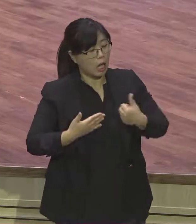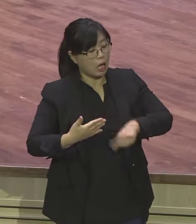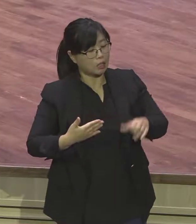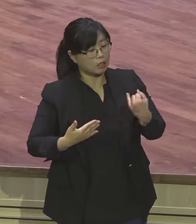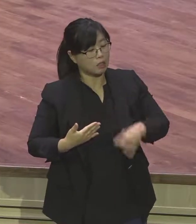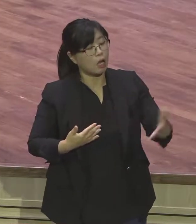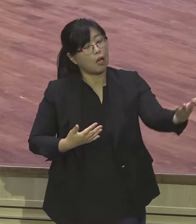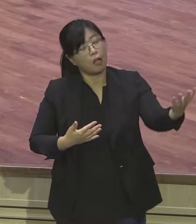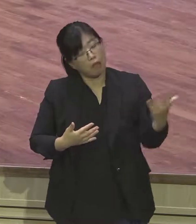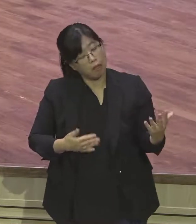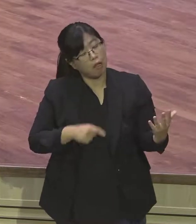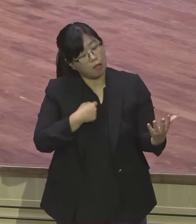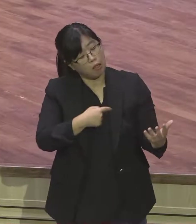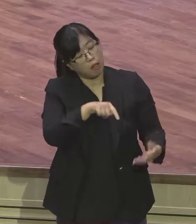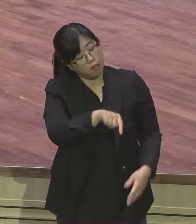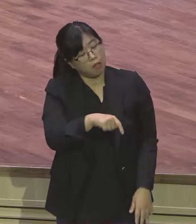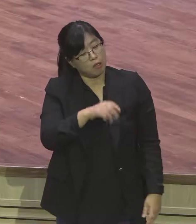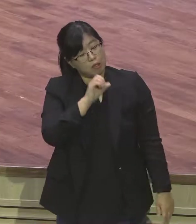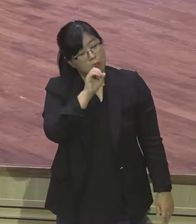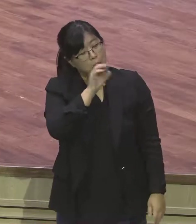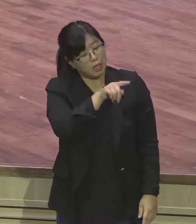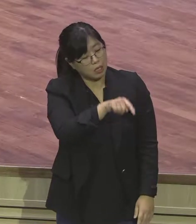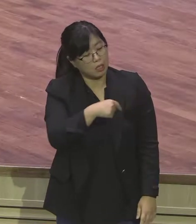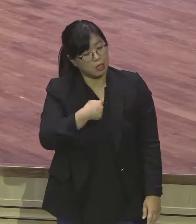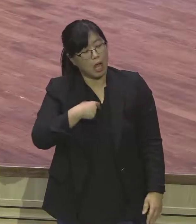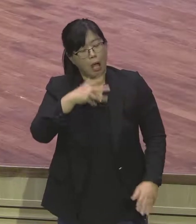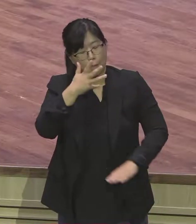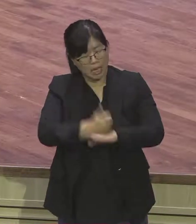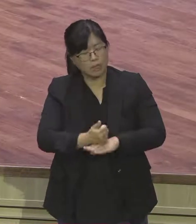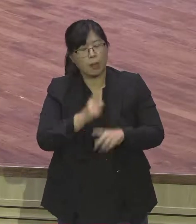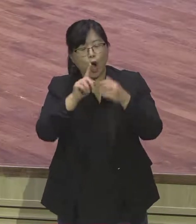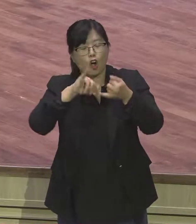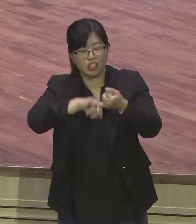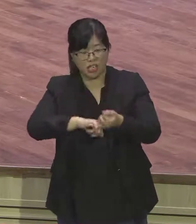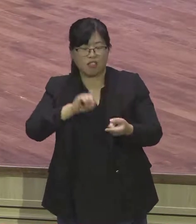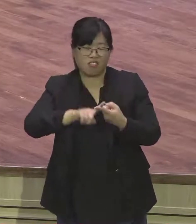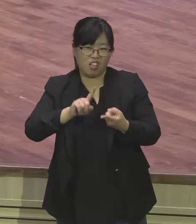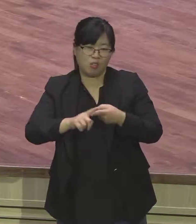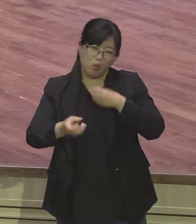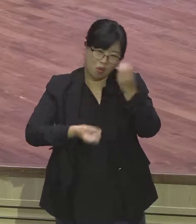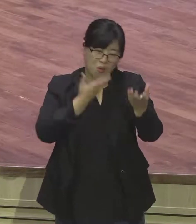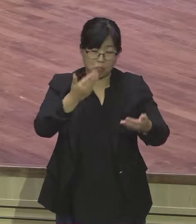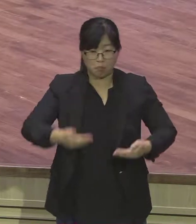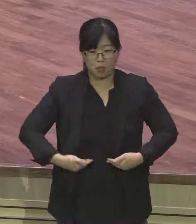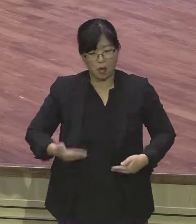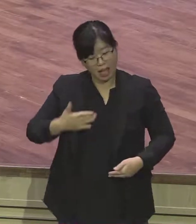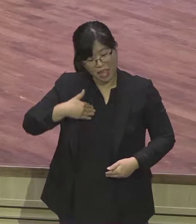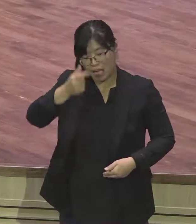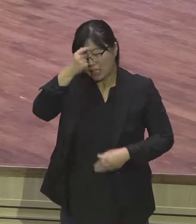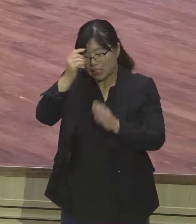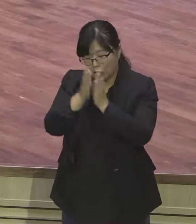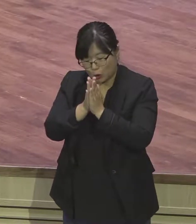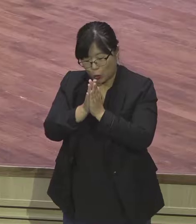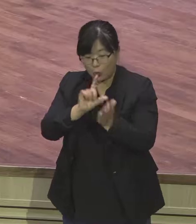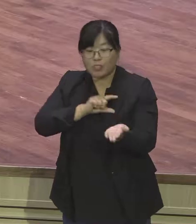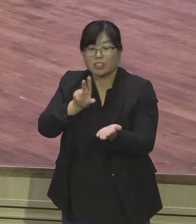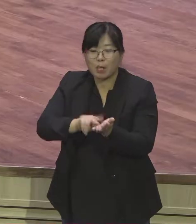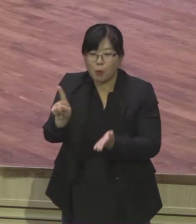성도들은 침에 걸리지 않게 하여 조옵사사. 이거 침에 걸릴 뿐만 골치 아파요. 마지막 유언을 멋있게 못하고